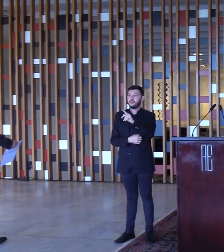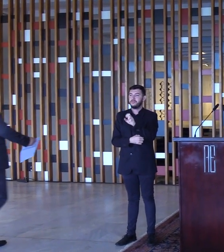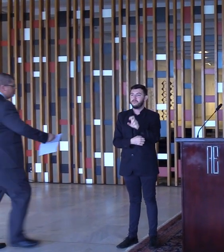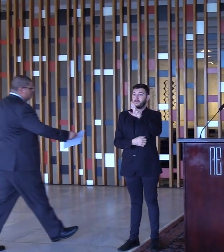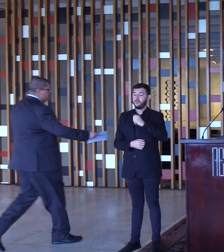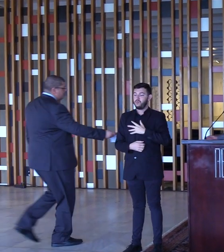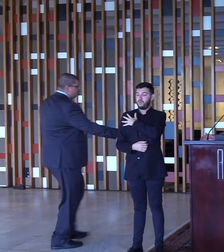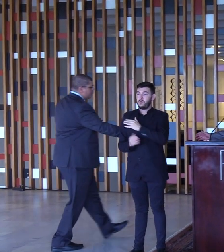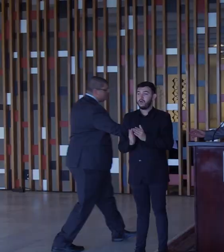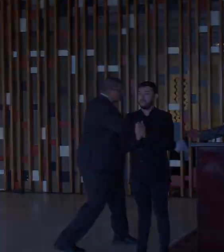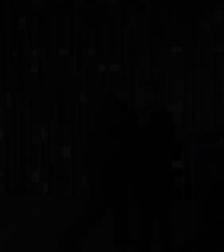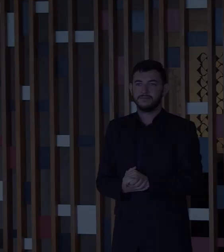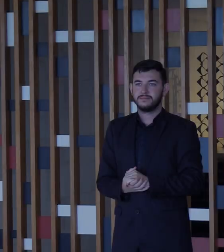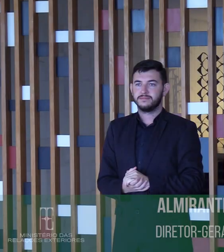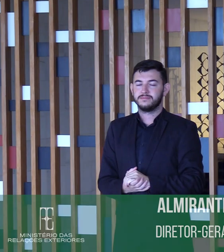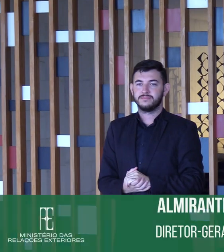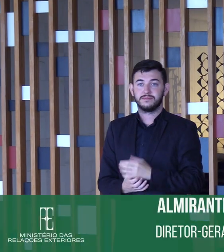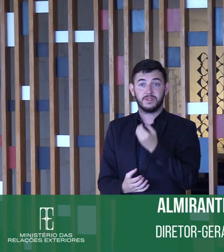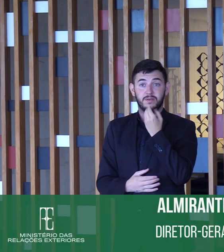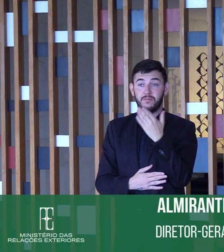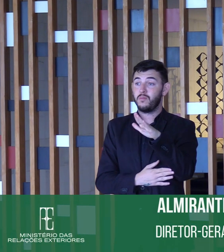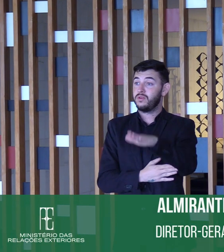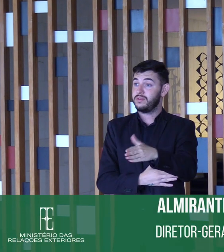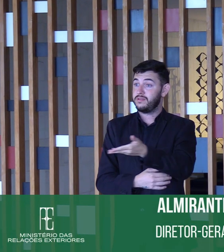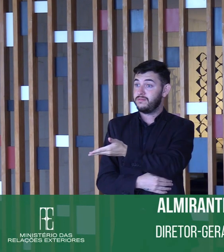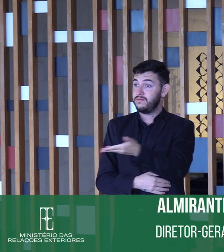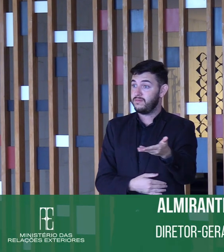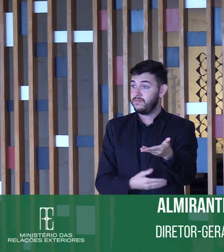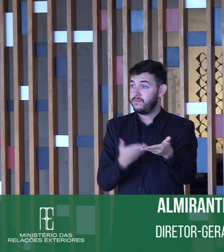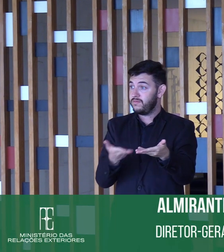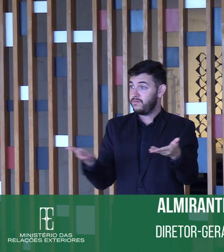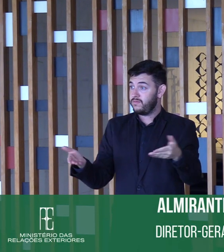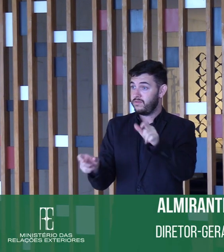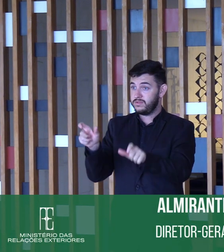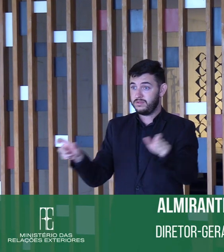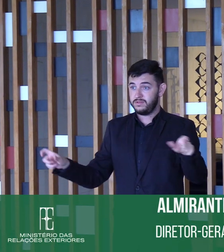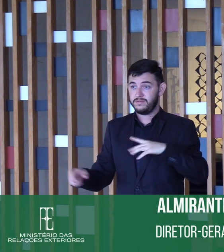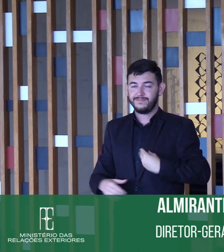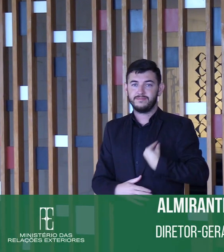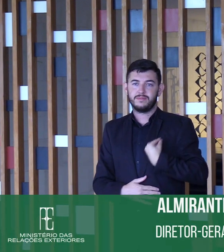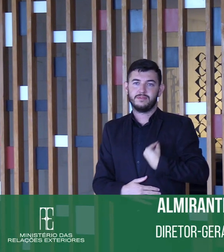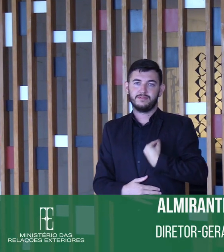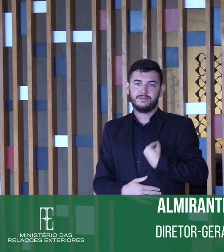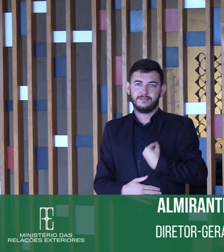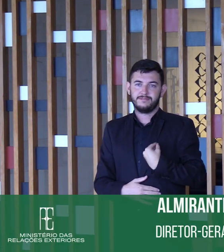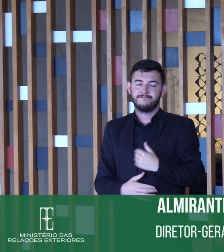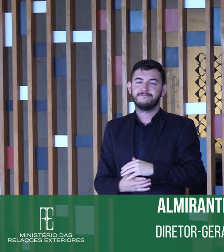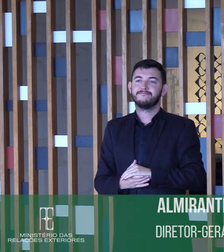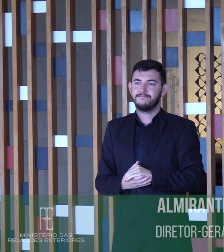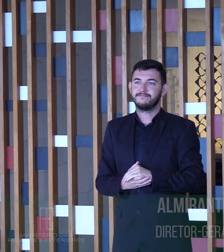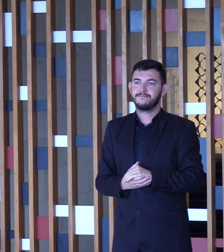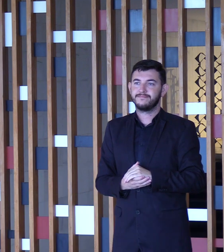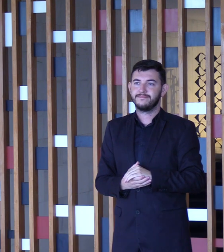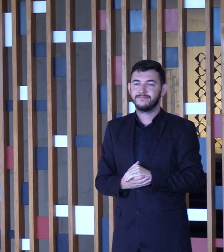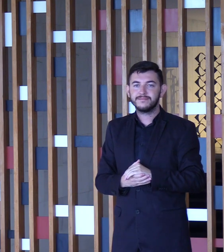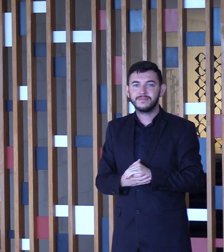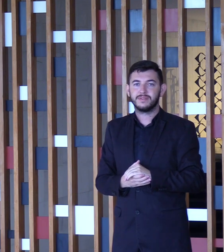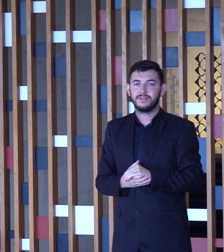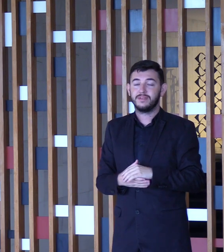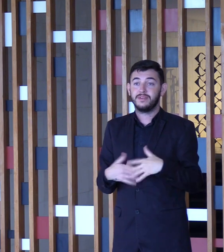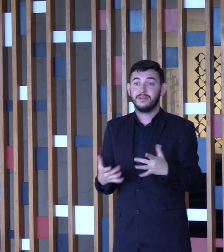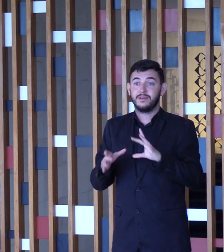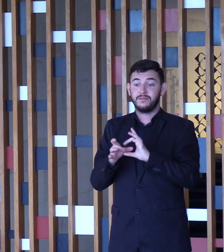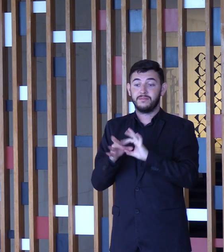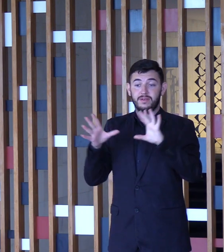Anastalício Risden Júnior. Boa tarde a todas e a todos. Meu, se me permite, prezado